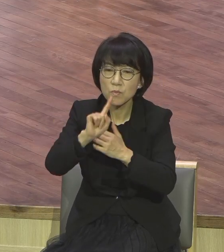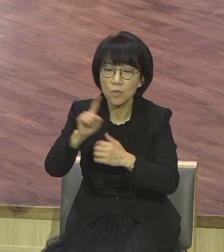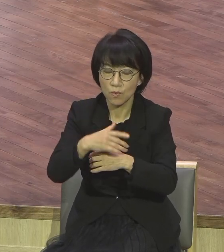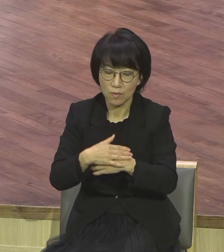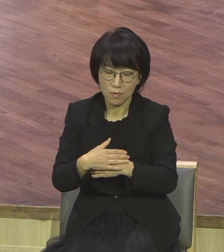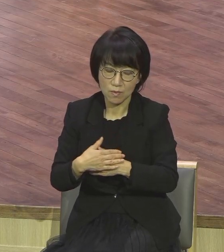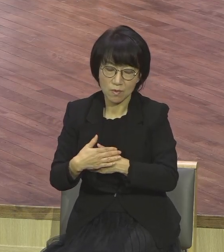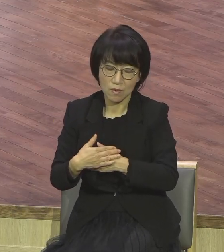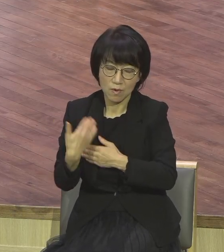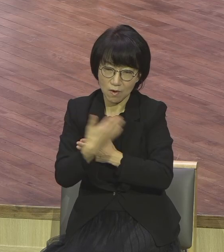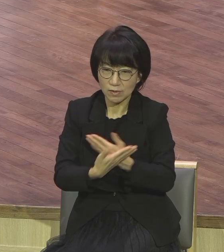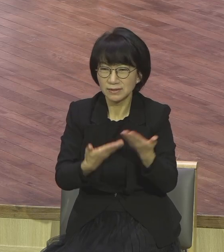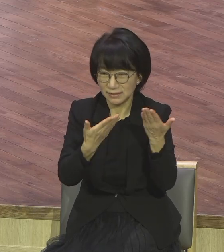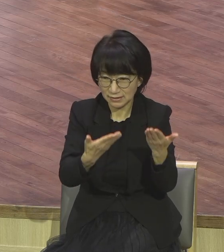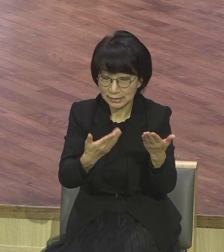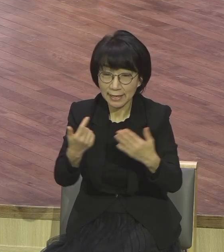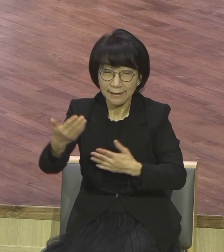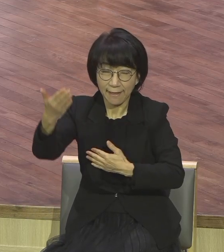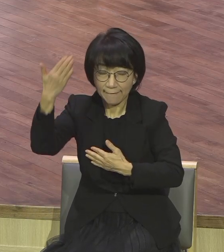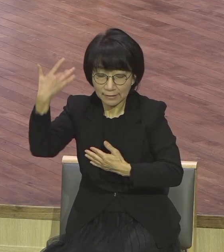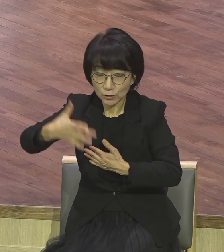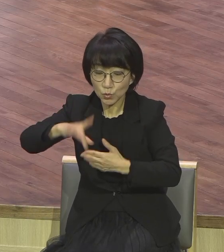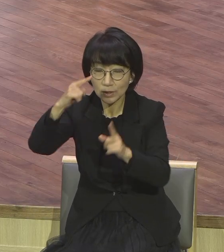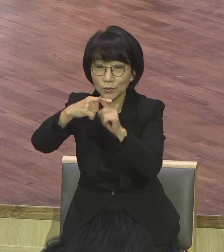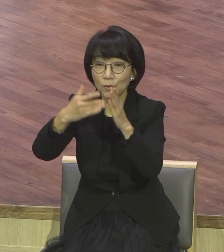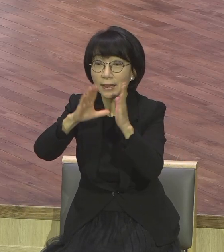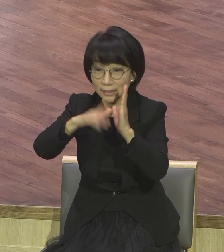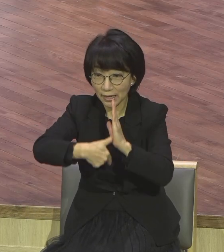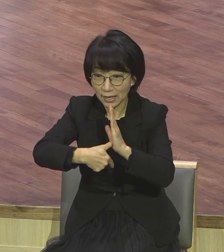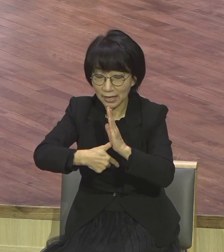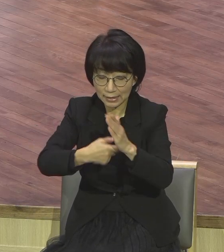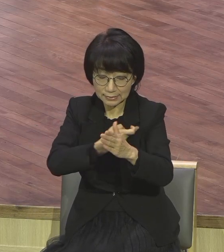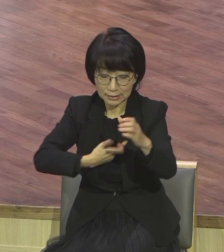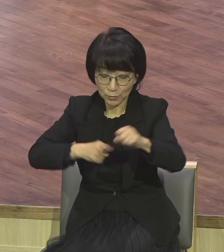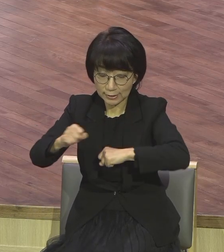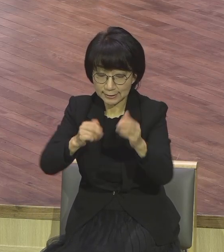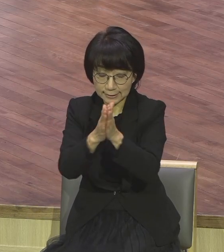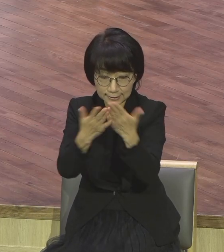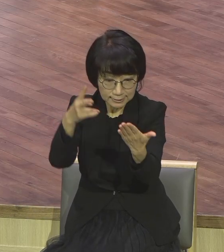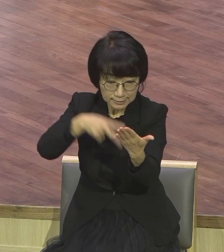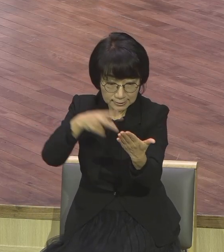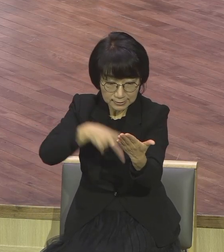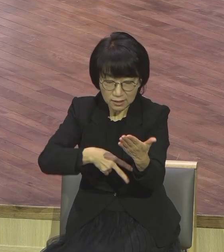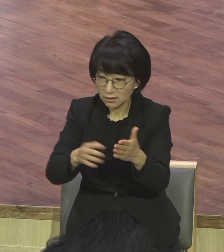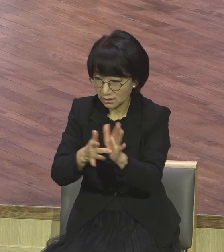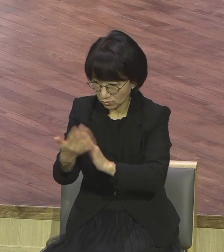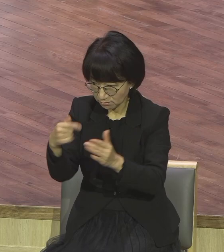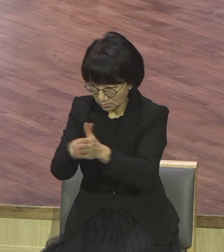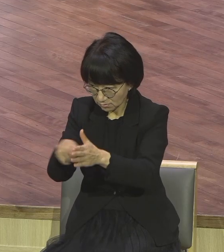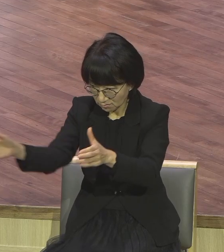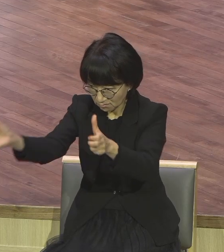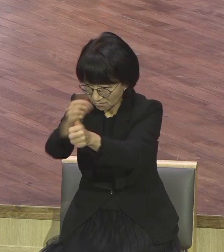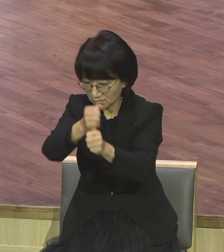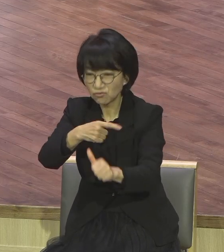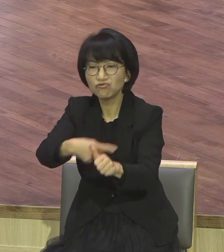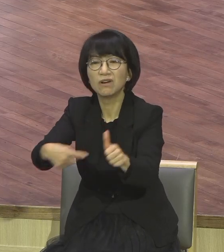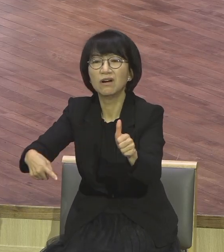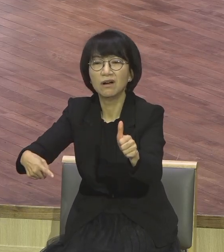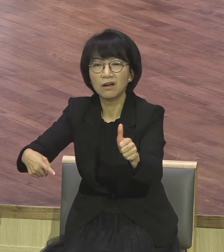초대교회는 순교당했다니까요. 순교. 사도행견의 역사를 보면 잘 이 사실을 알 수 있어요. 그렇다면 예수님께서는 이런 고난과